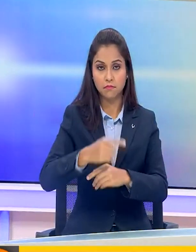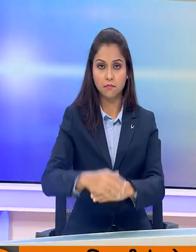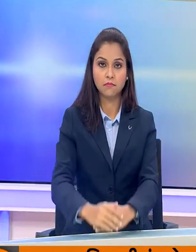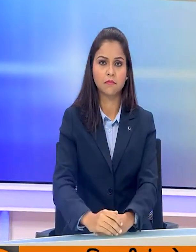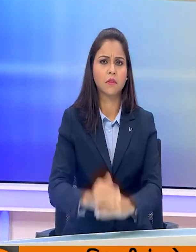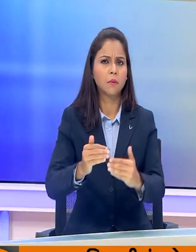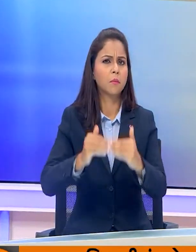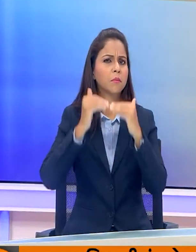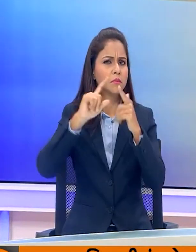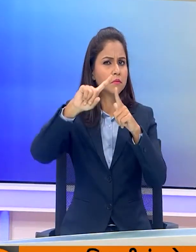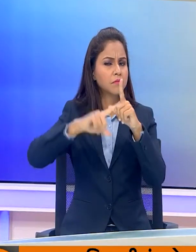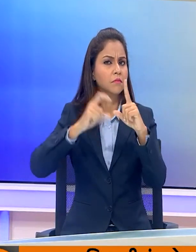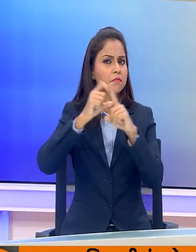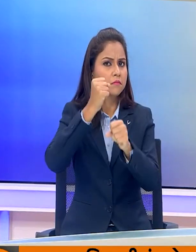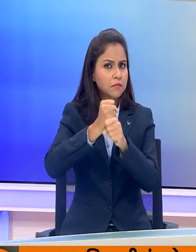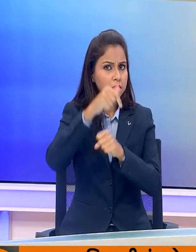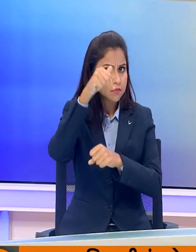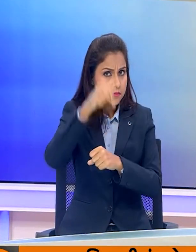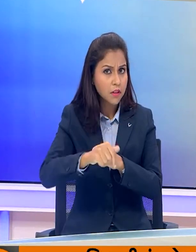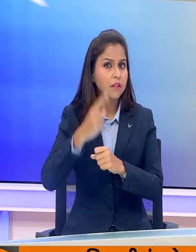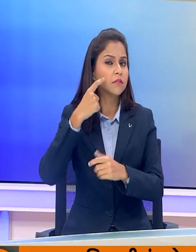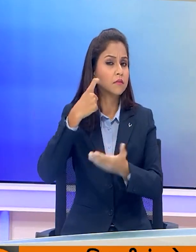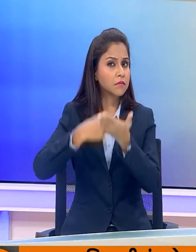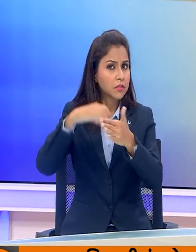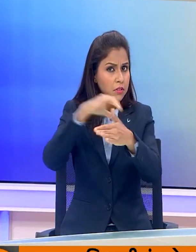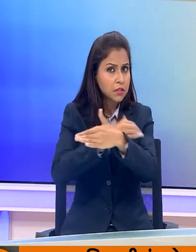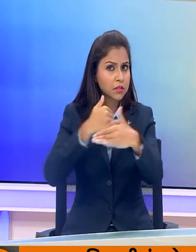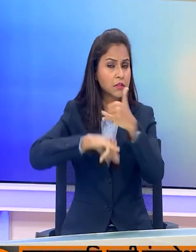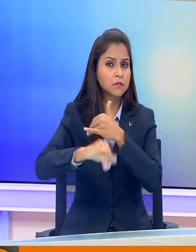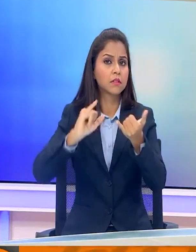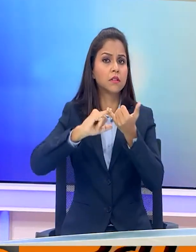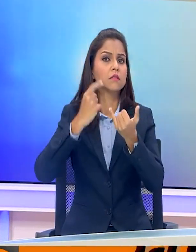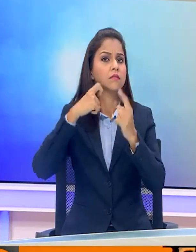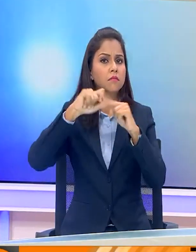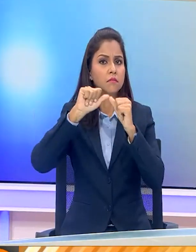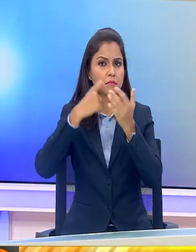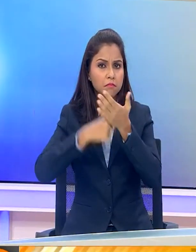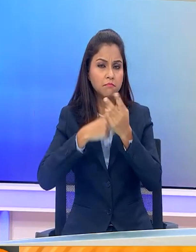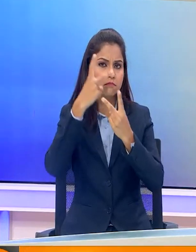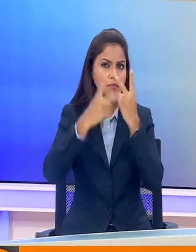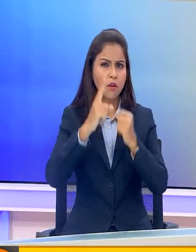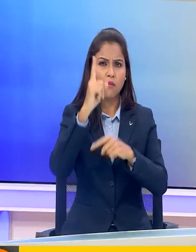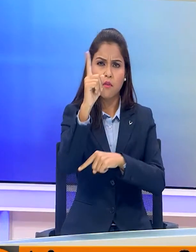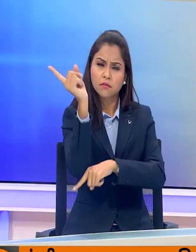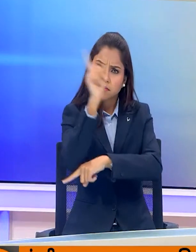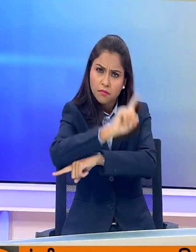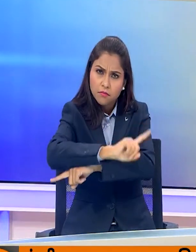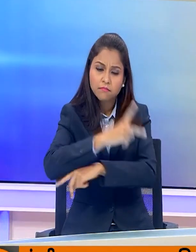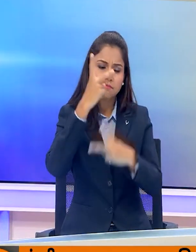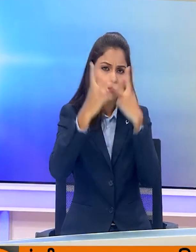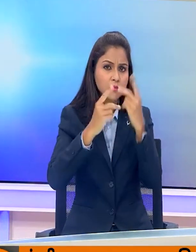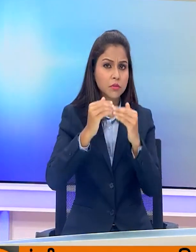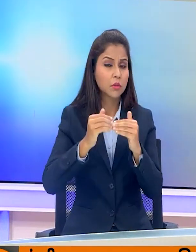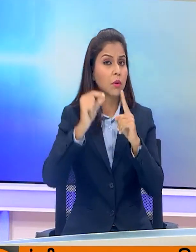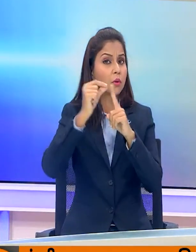उप्राष्ट उपति जगदीब धनकर आज राजस्थान के सीकर का दौरा करेंगे अपने एक दिवसिये दौरे पर उप्राष्ट